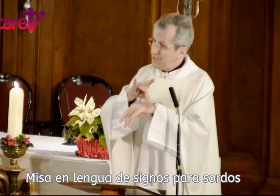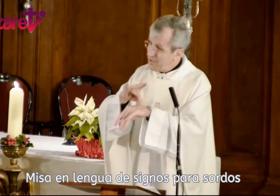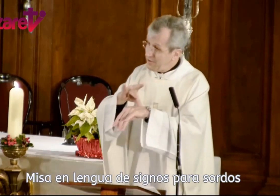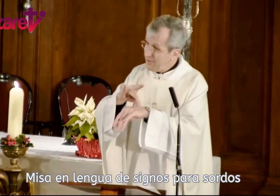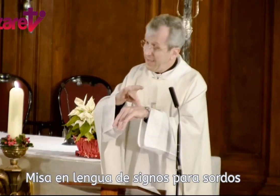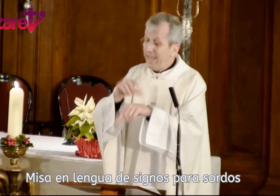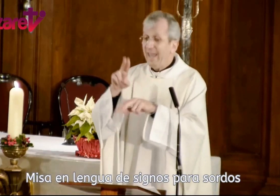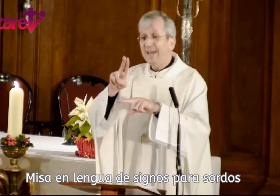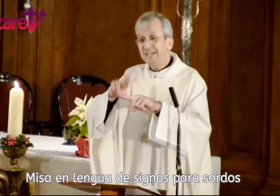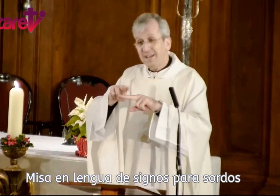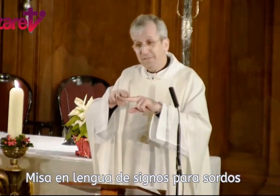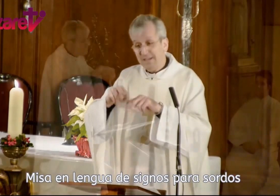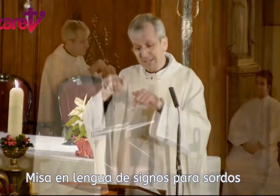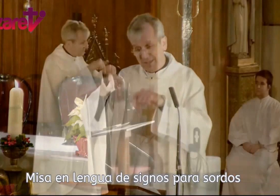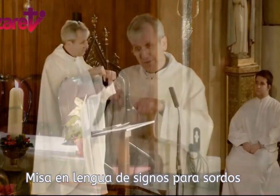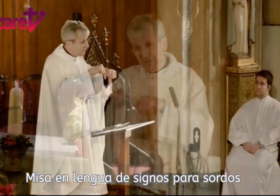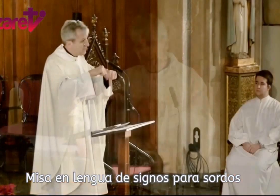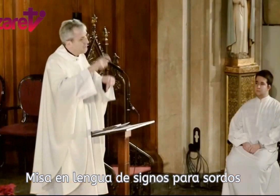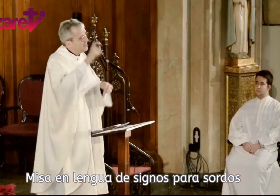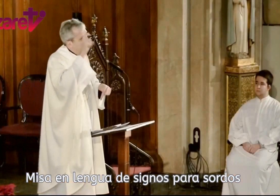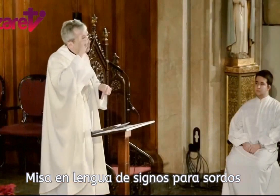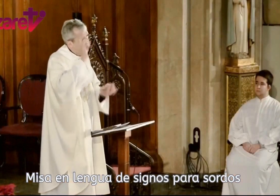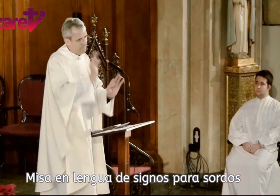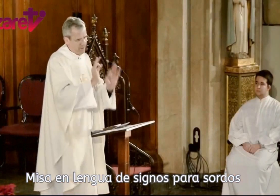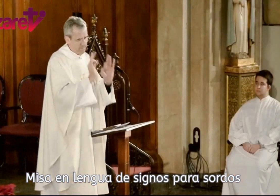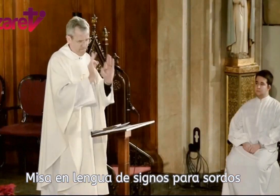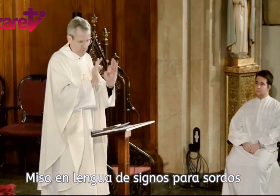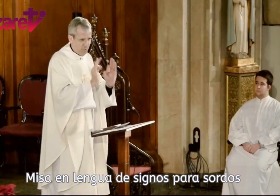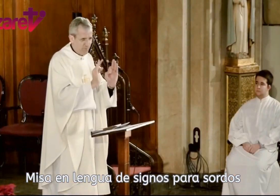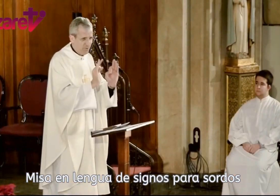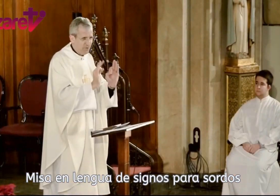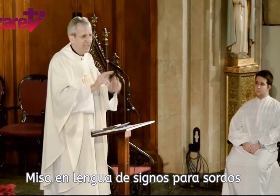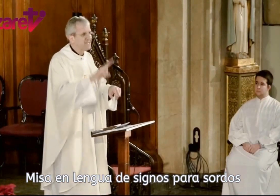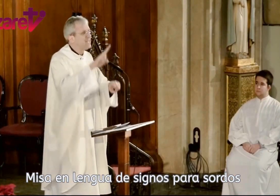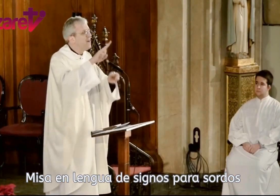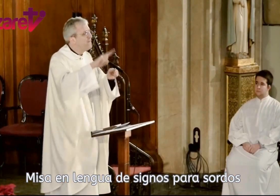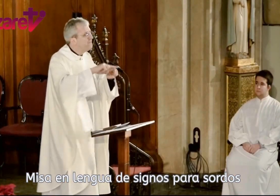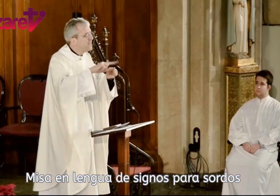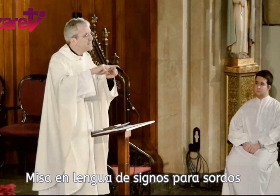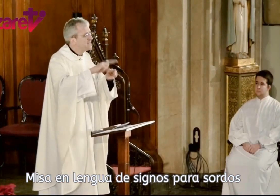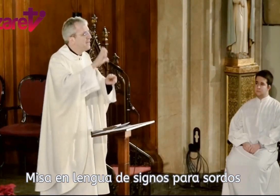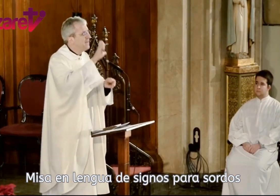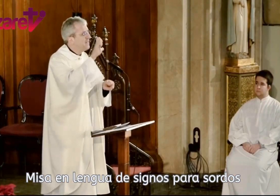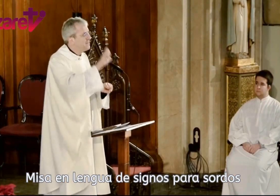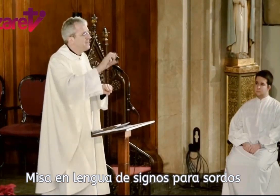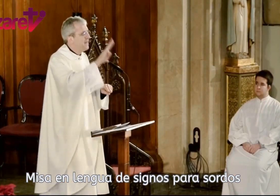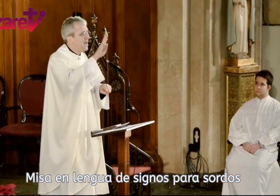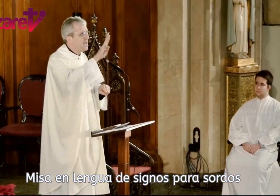guió en esa fiesta de hoy que su nombre propio es fiesta de la